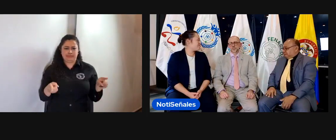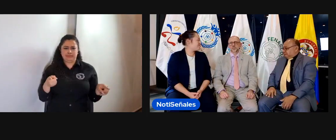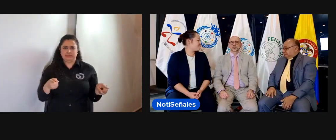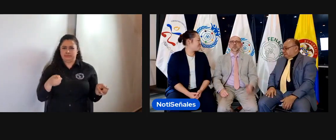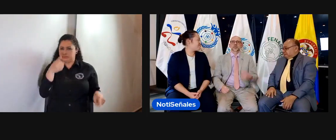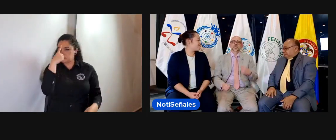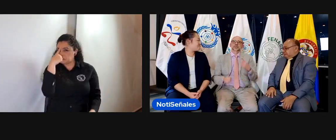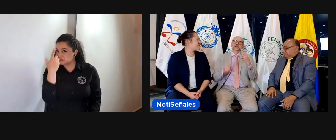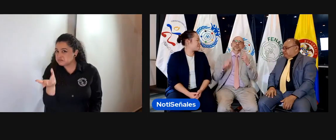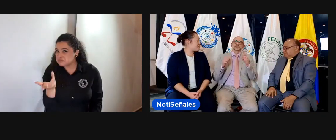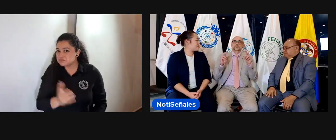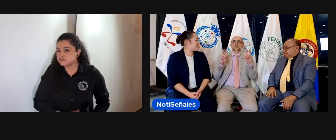el gobierno? ¿Eso es bueno?